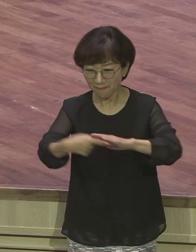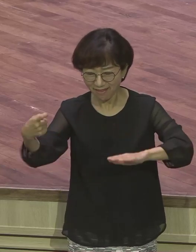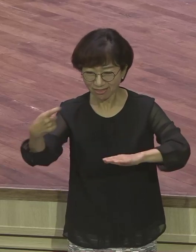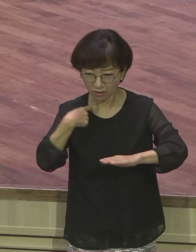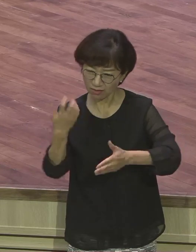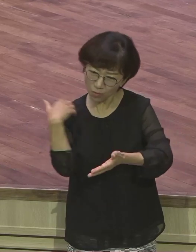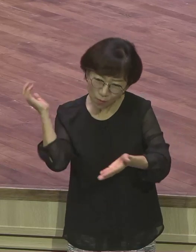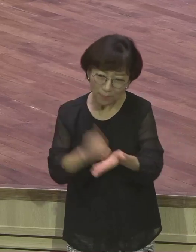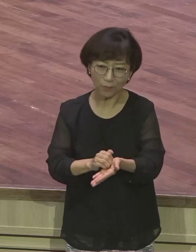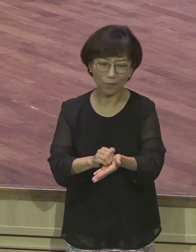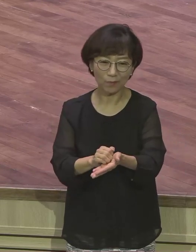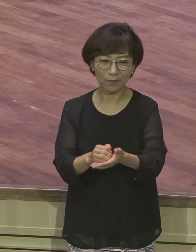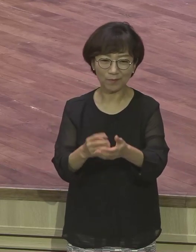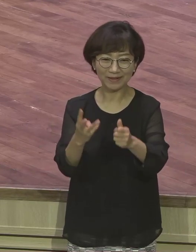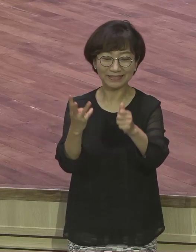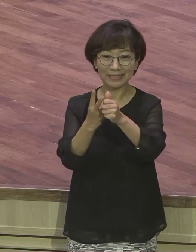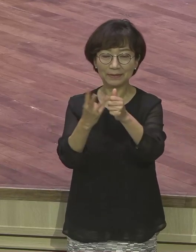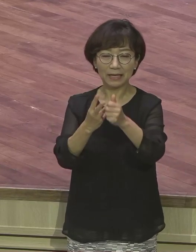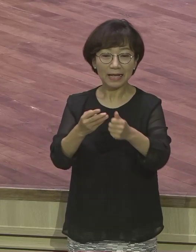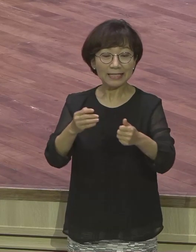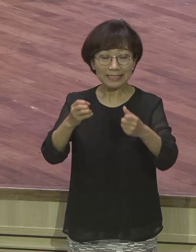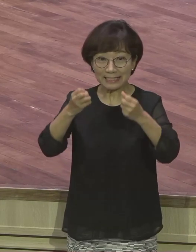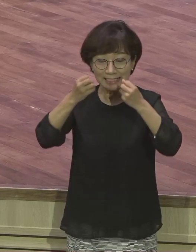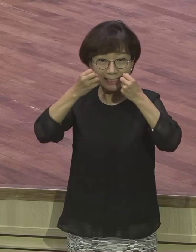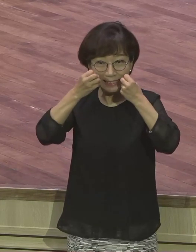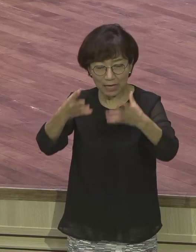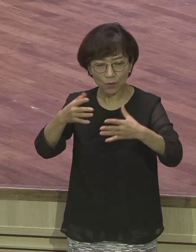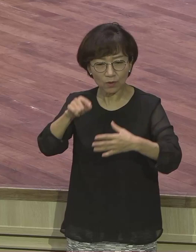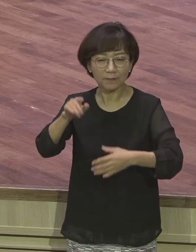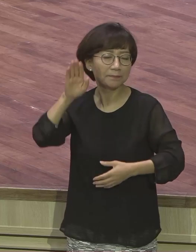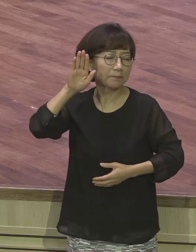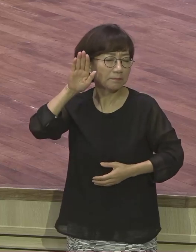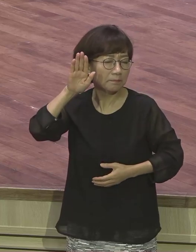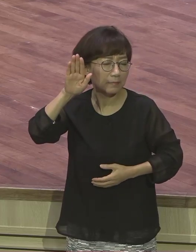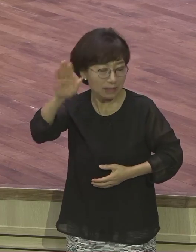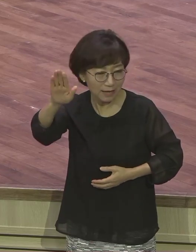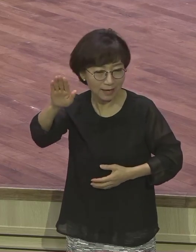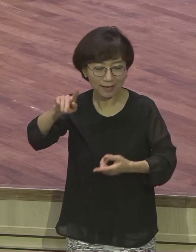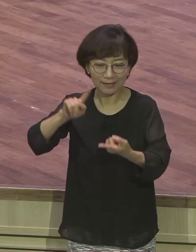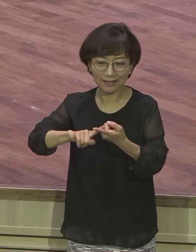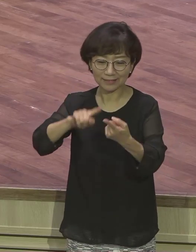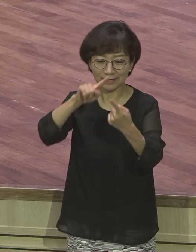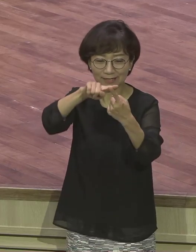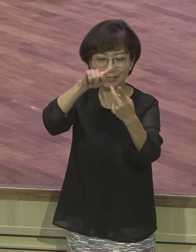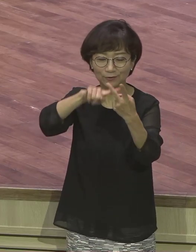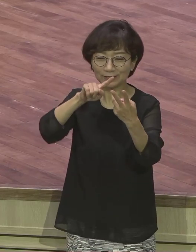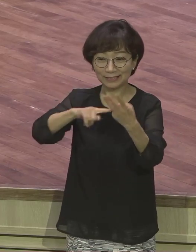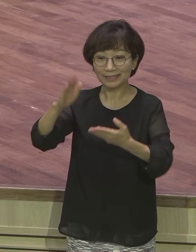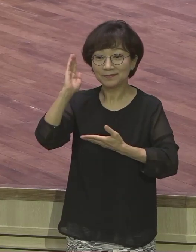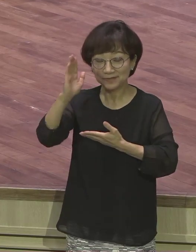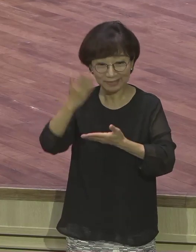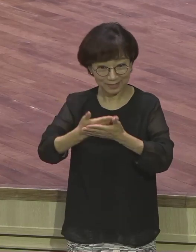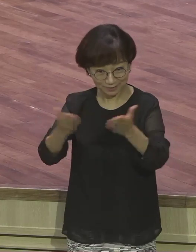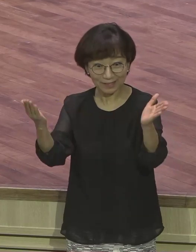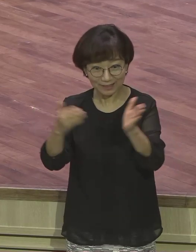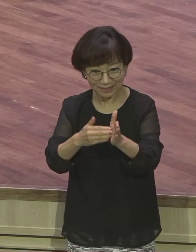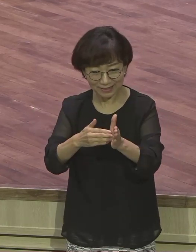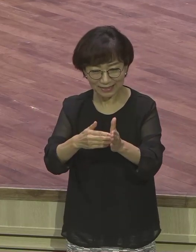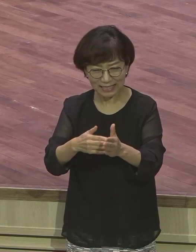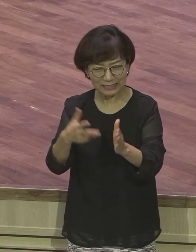강의는 새로운 것 미래에 대해서 그렇게 메시지를 했습니다. 다 나와 있으니까 이런 보실 분은